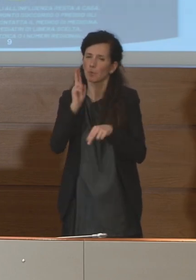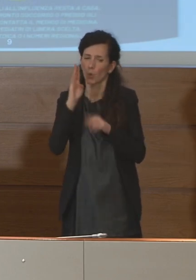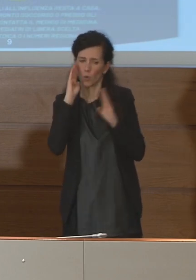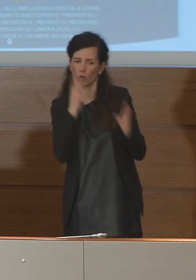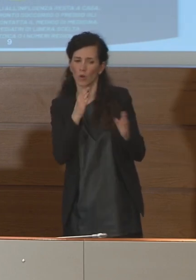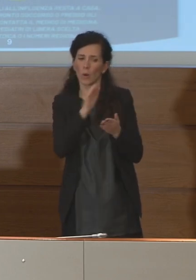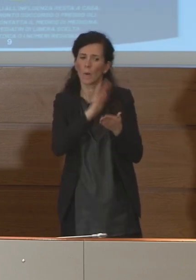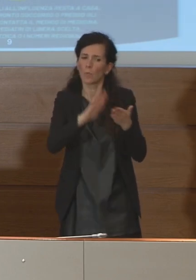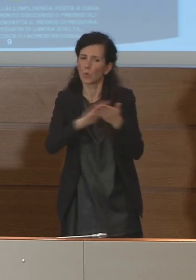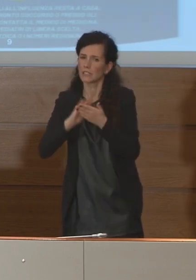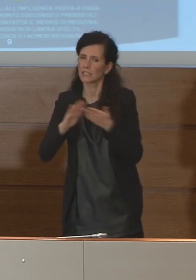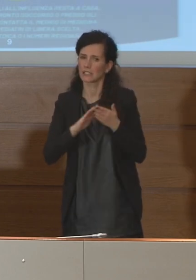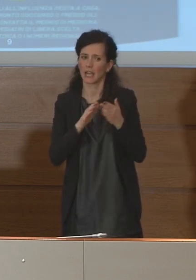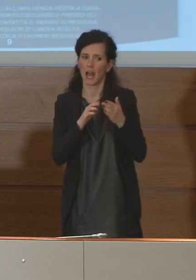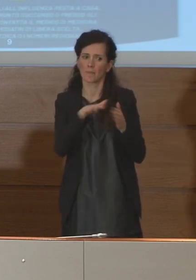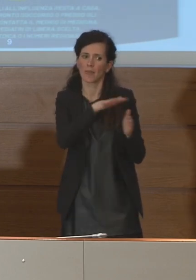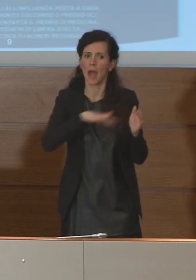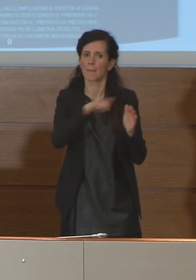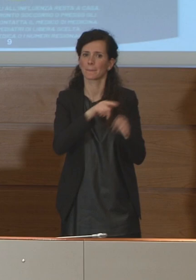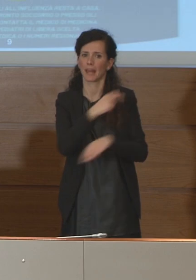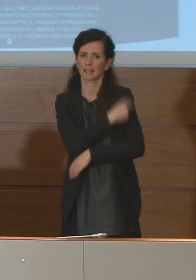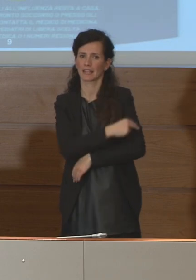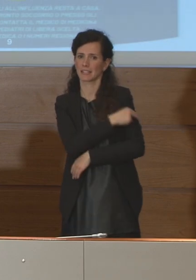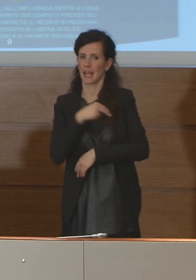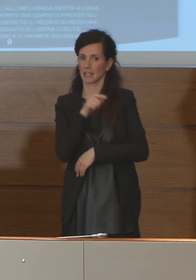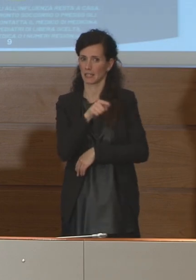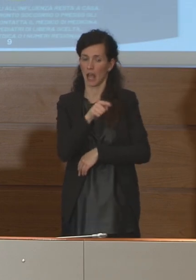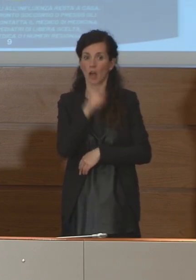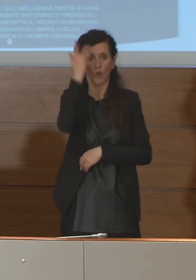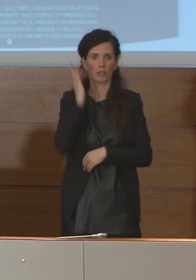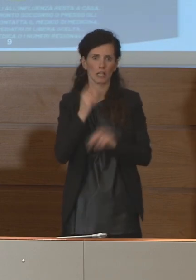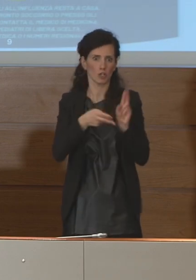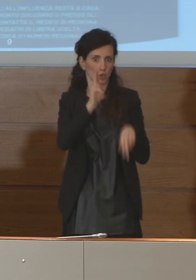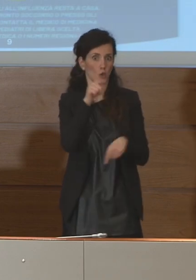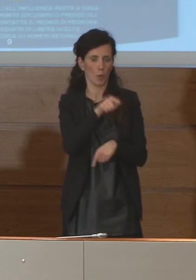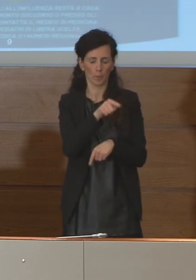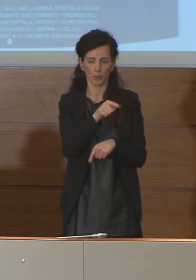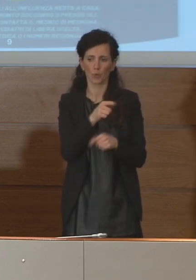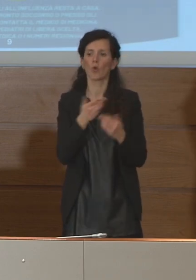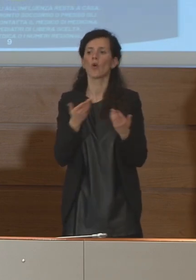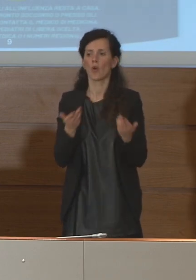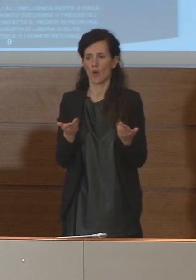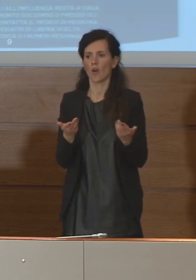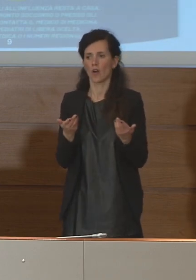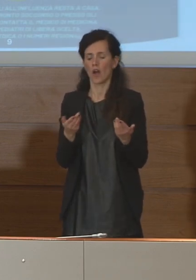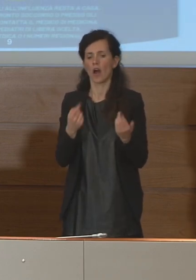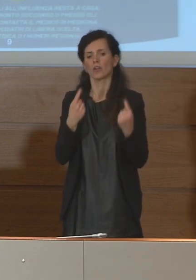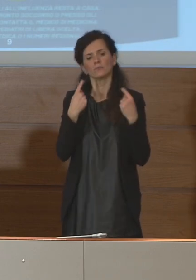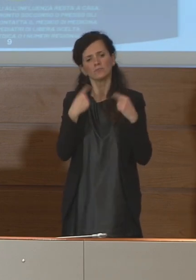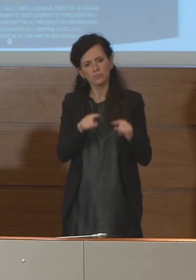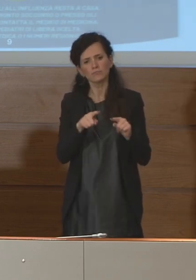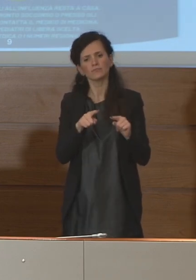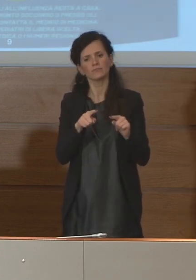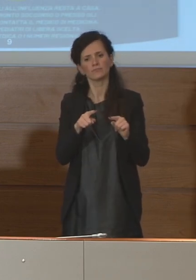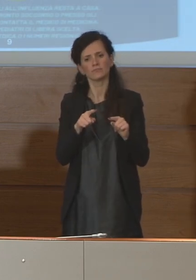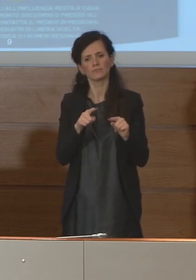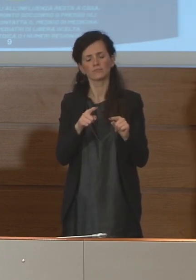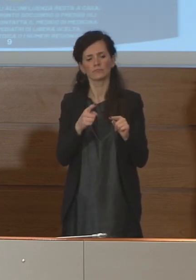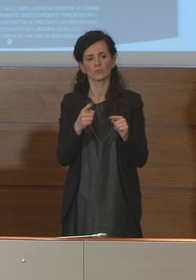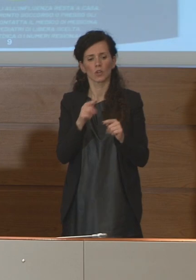dove evidentemente ci sono fattori di rischio diversi beh quella è sufficiente a garantire una buona pulizia una buona